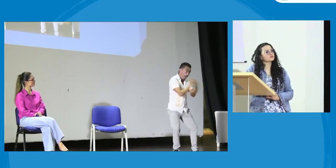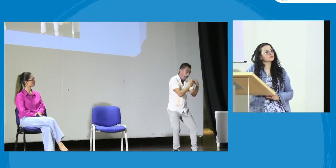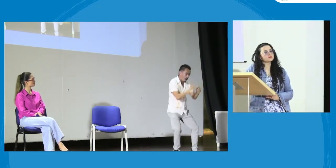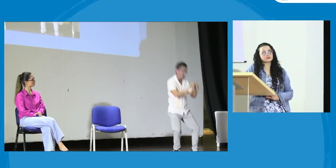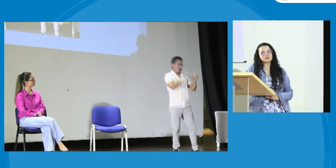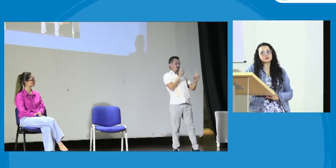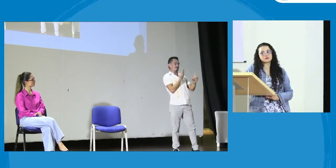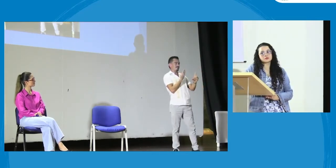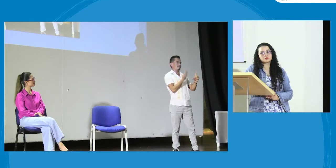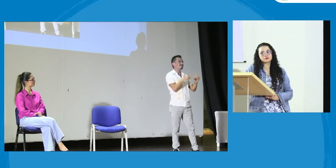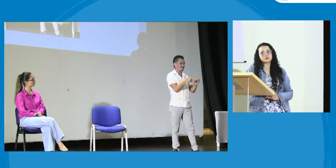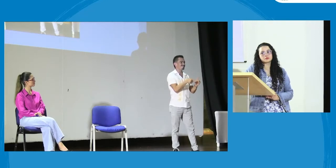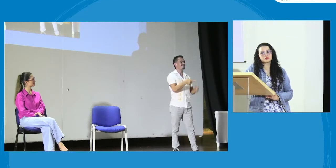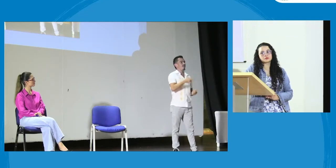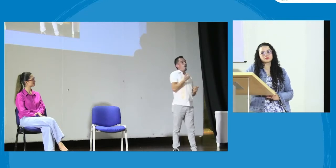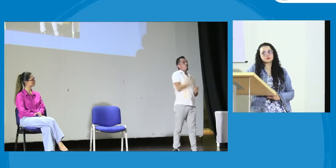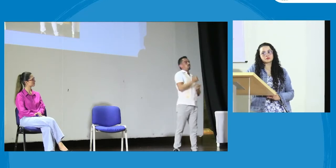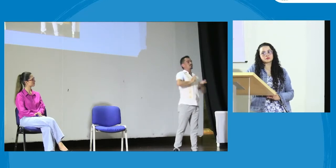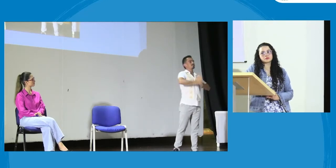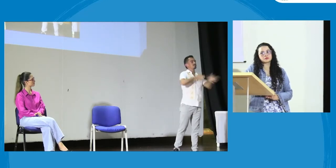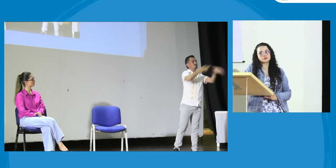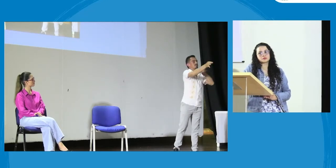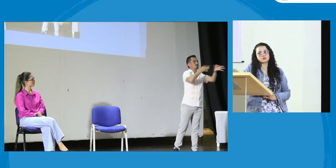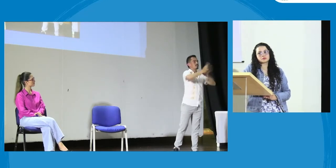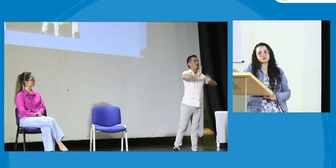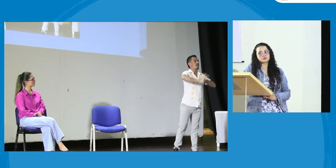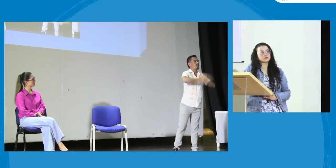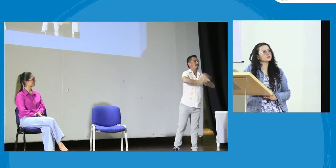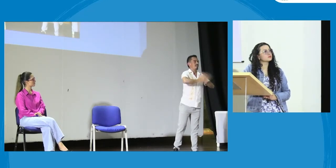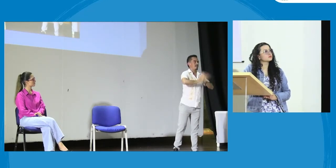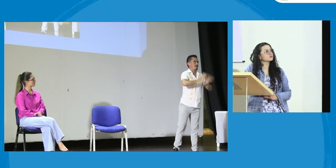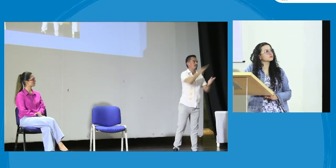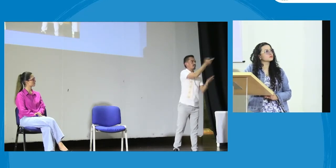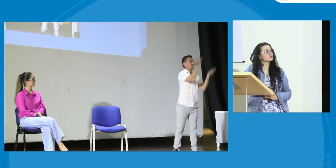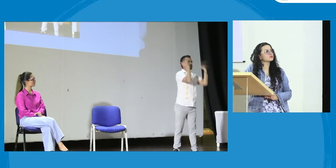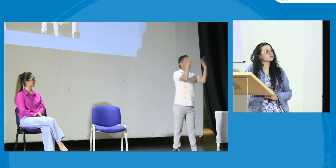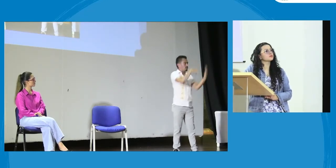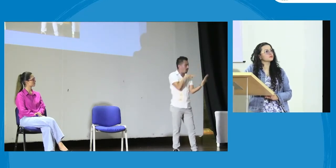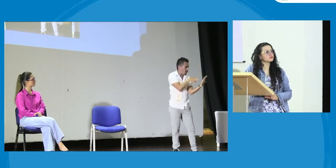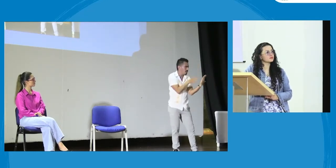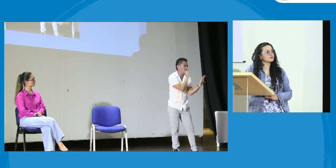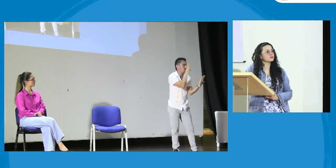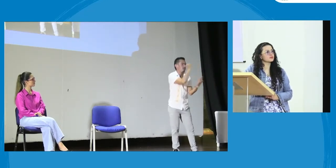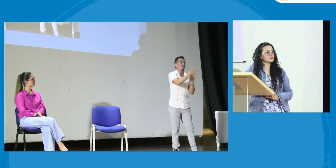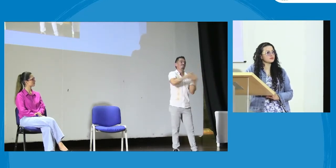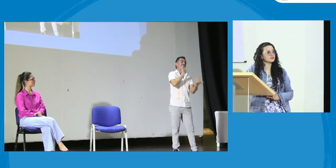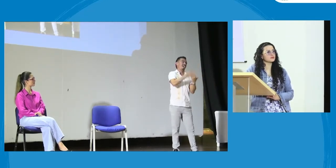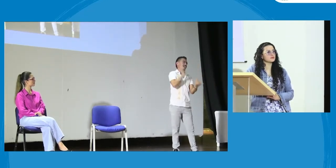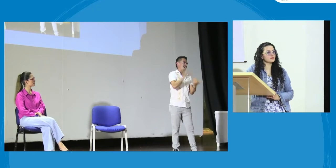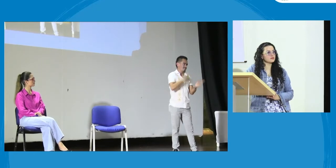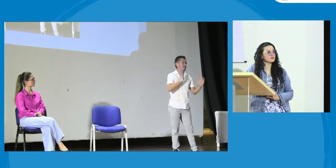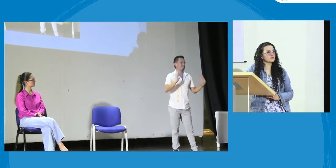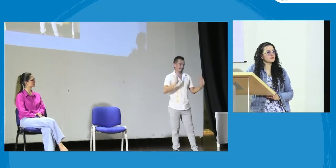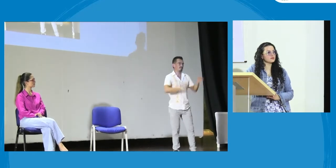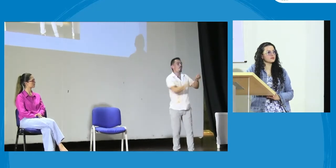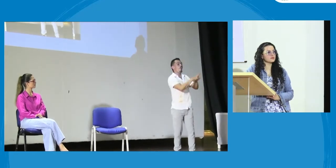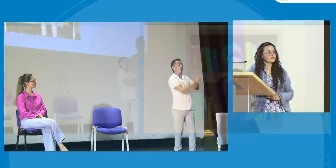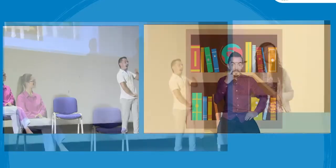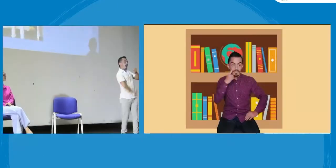de lo que está allí a continuación que en el texto está explicativo y en el video lo explicamos en lengua de señas y eso va a